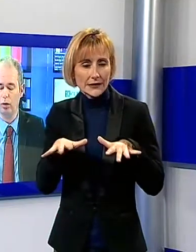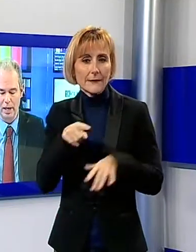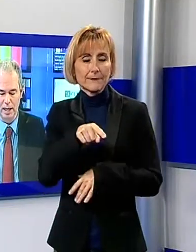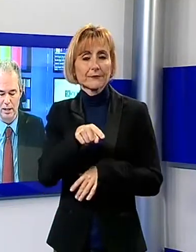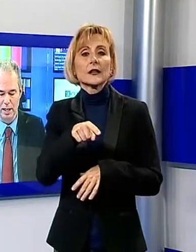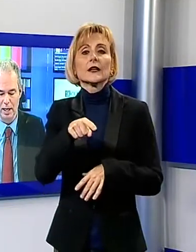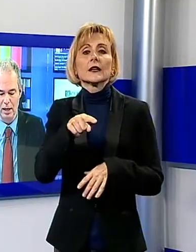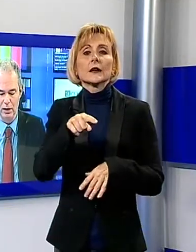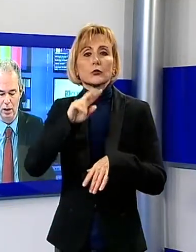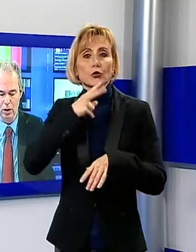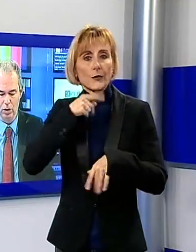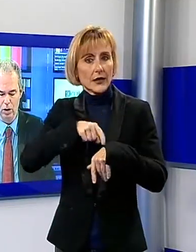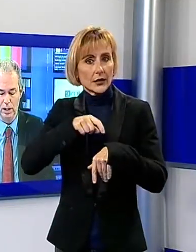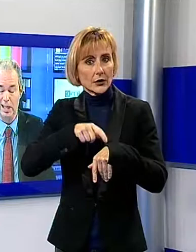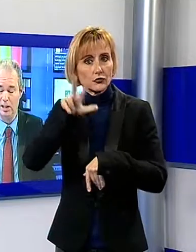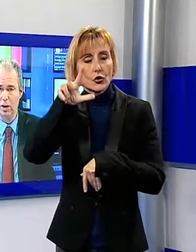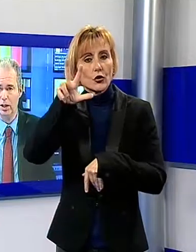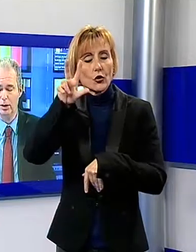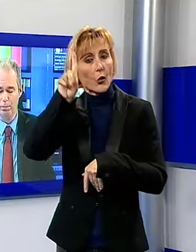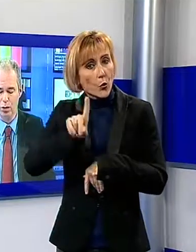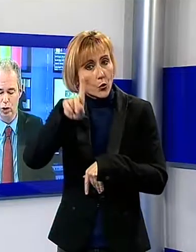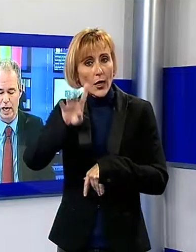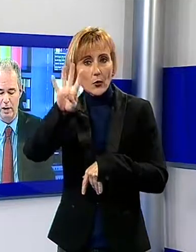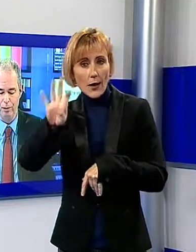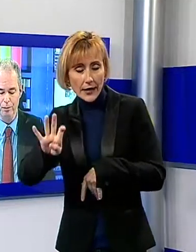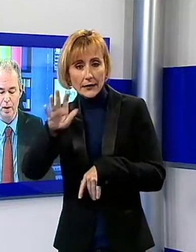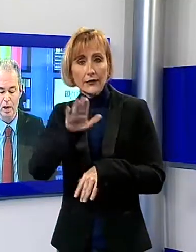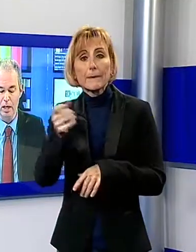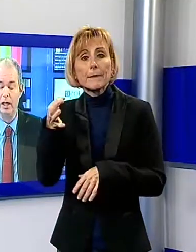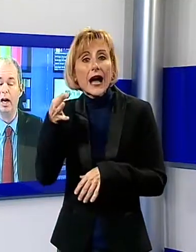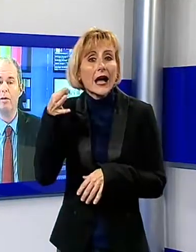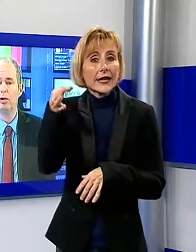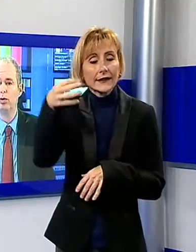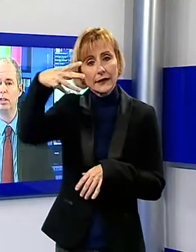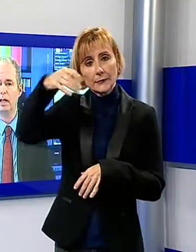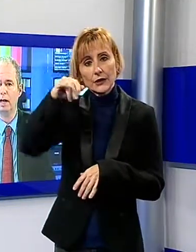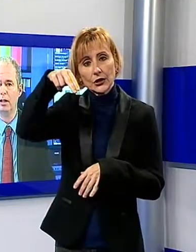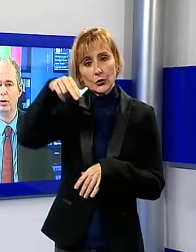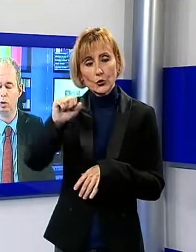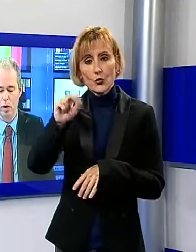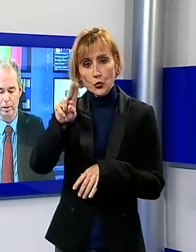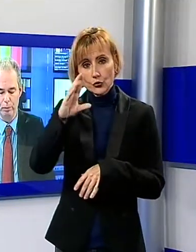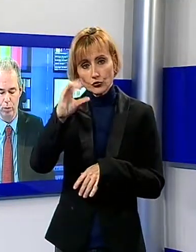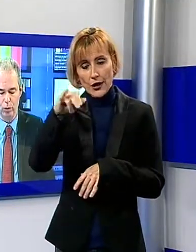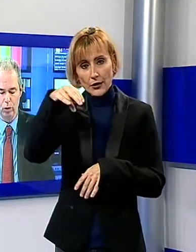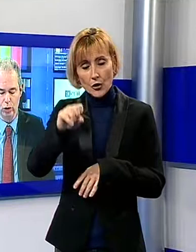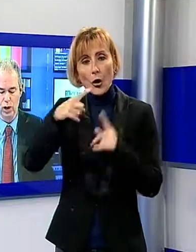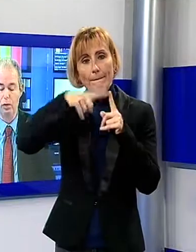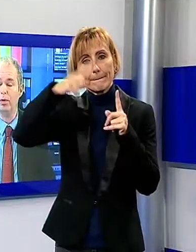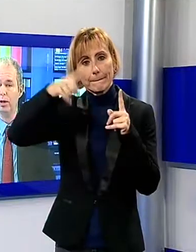40 di oggi nella zona di Minucciano e la magnitudine è stata di 2.5, quindi